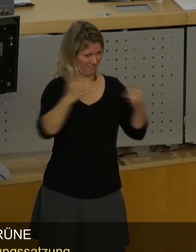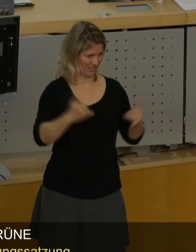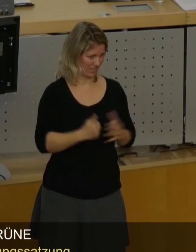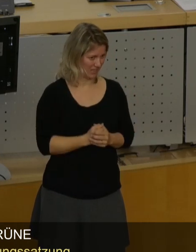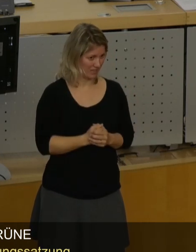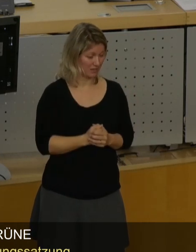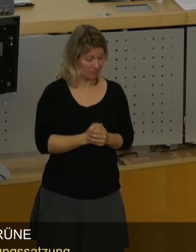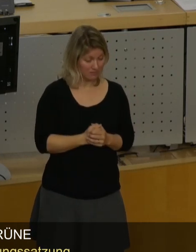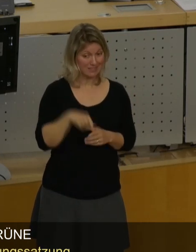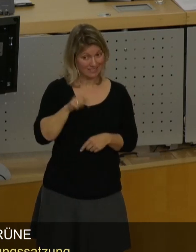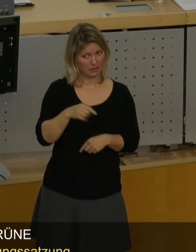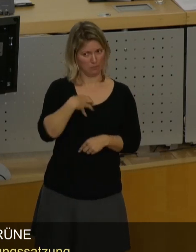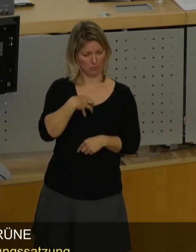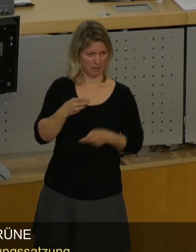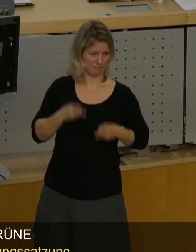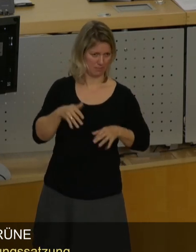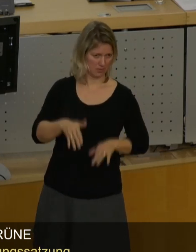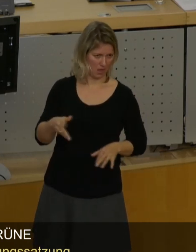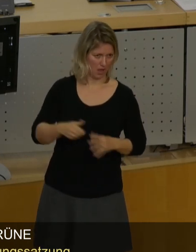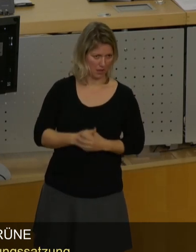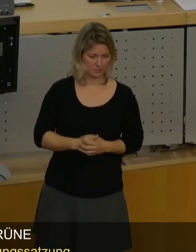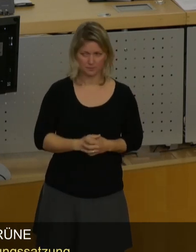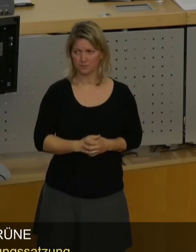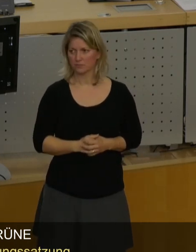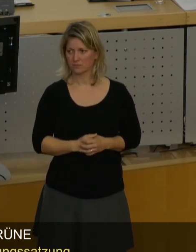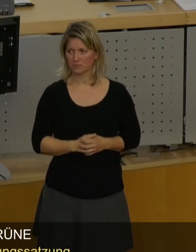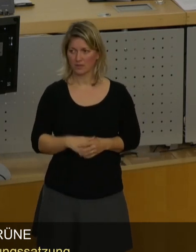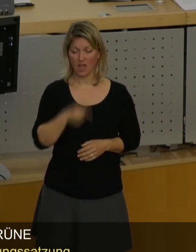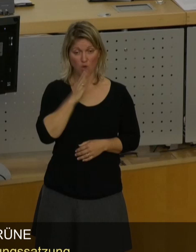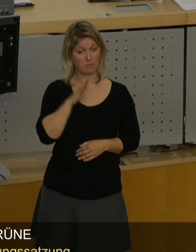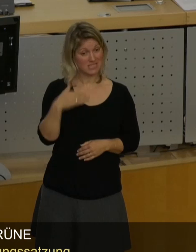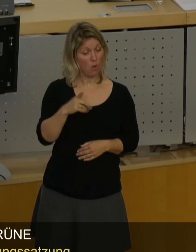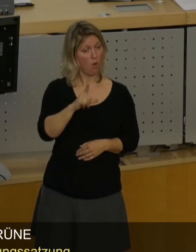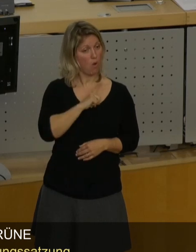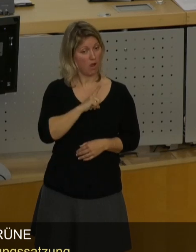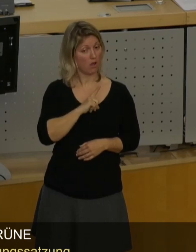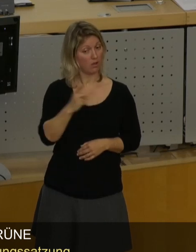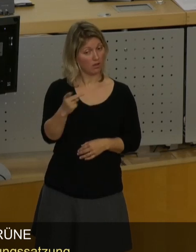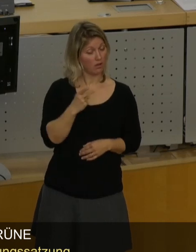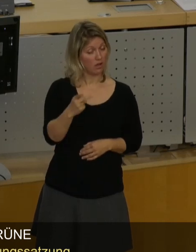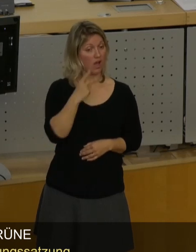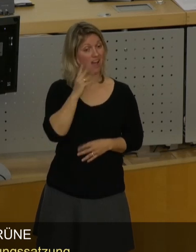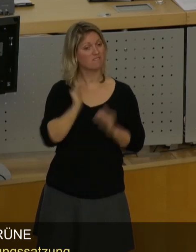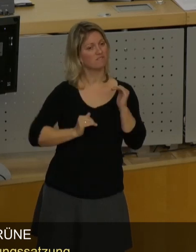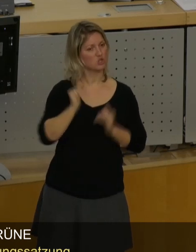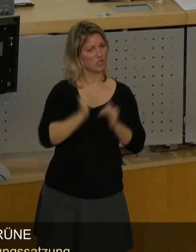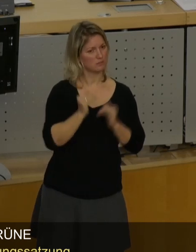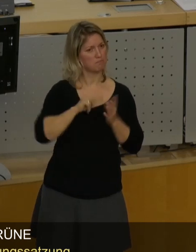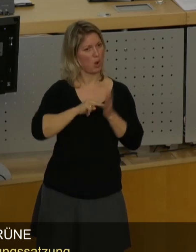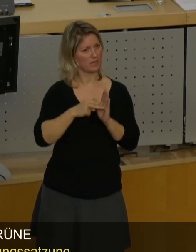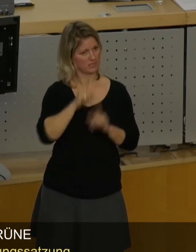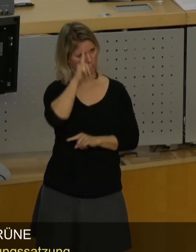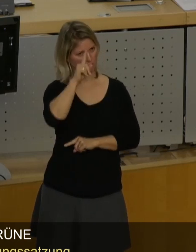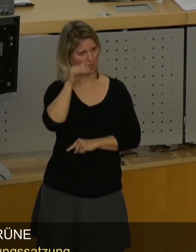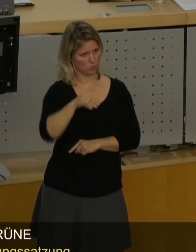Und da sind wir nämlich beim Kern des Problems, Herr Dr. Brauns. Das ist nämlich ein grundsätzlich verschiedenes politisches Selbstverständnis.